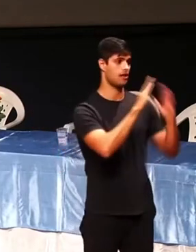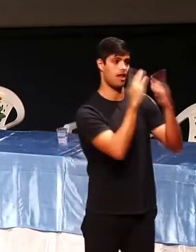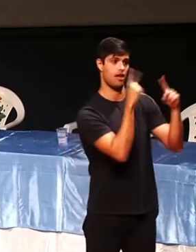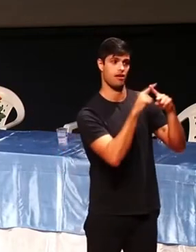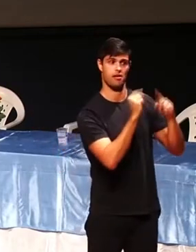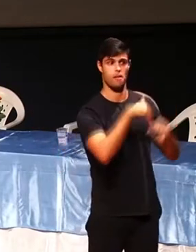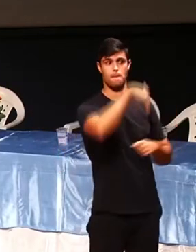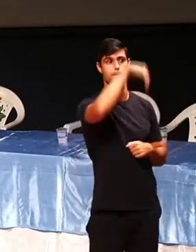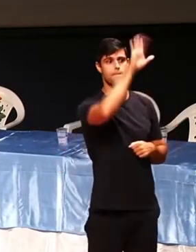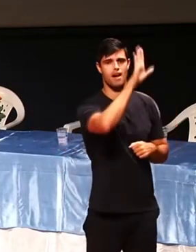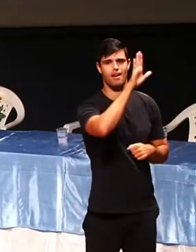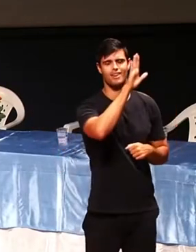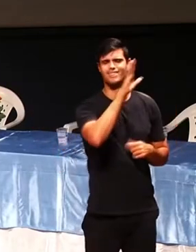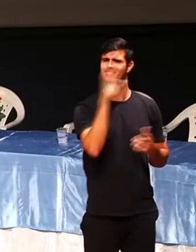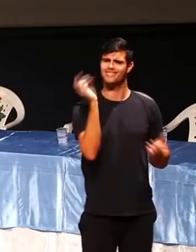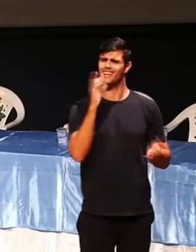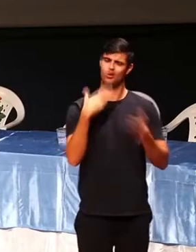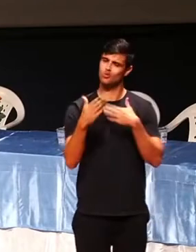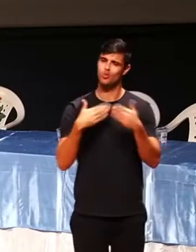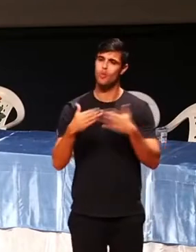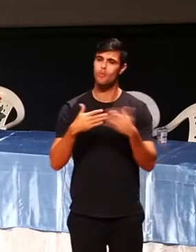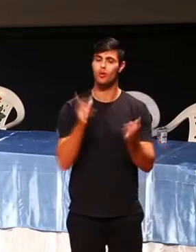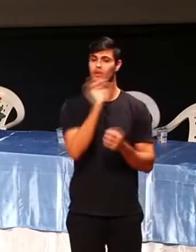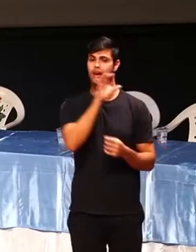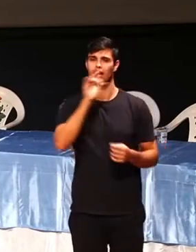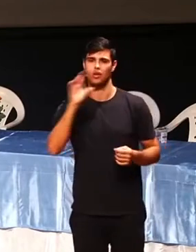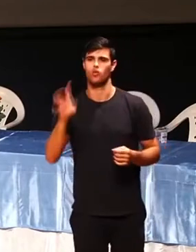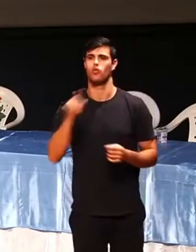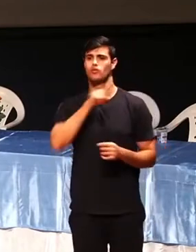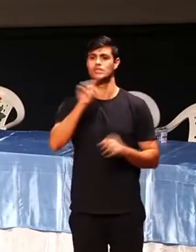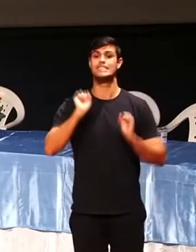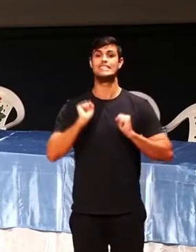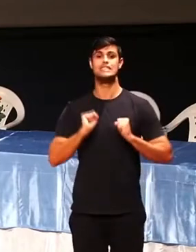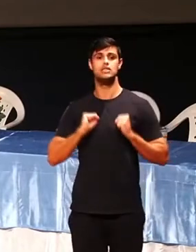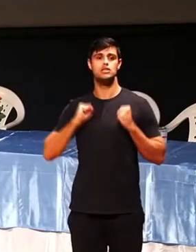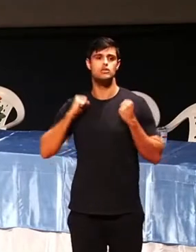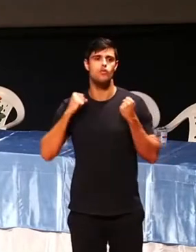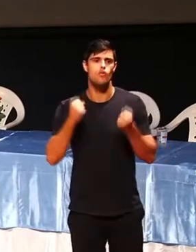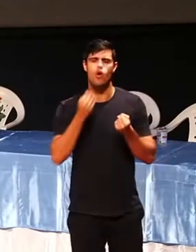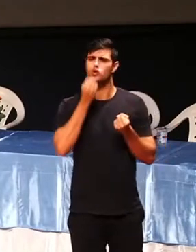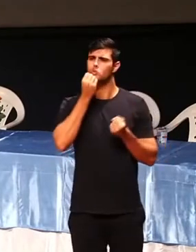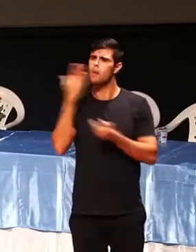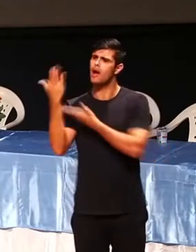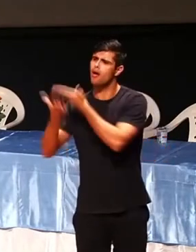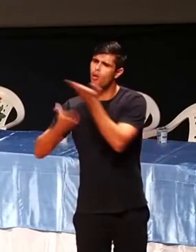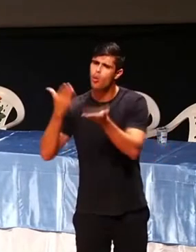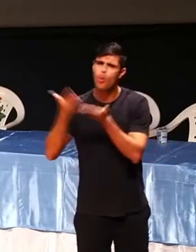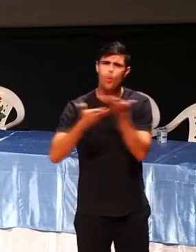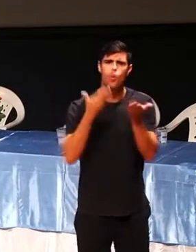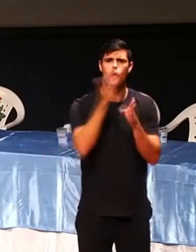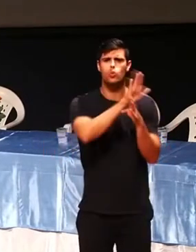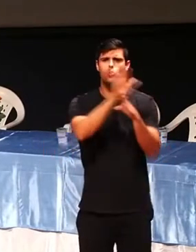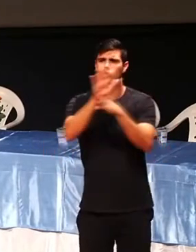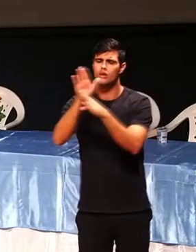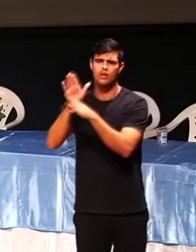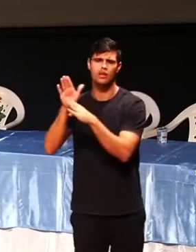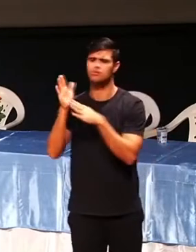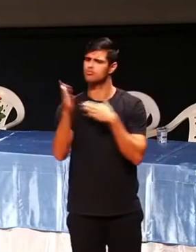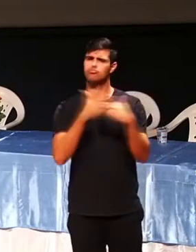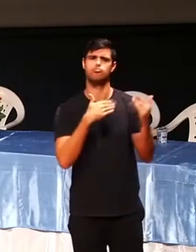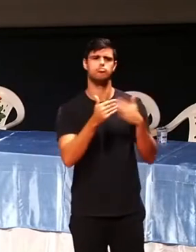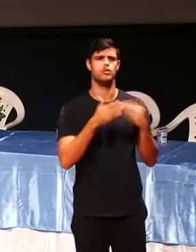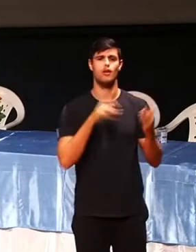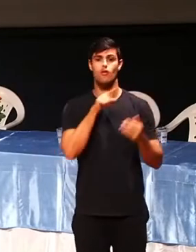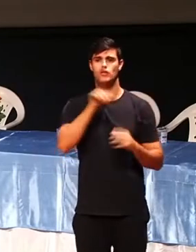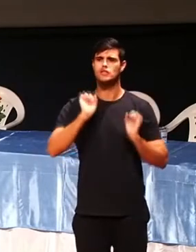não importa. Faça o bem sem importar quem. Seja melhor a todo momento.